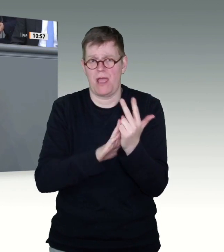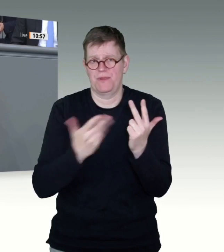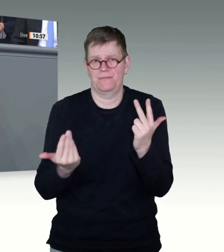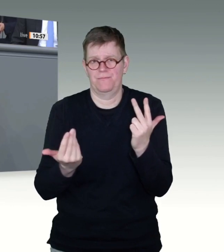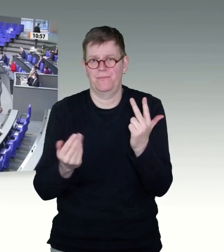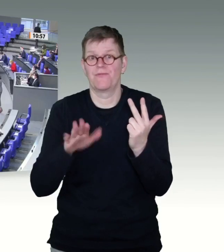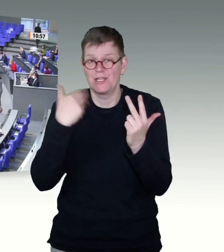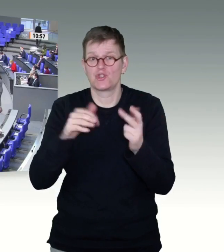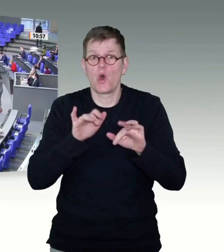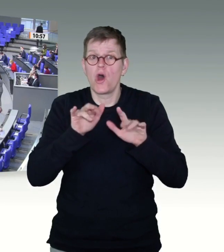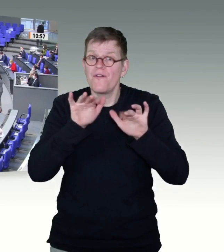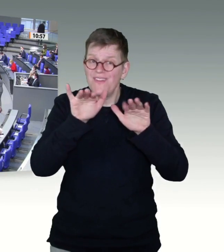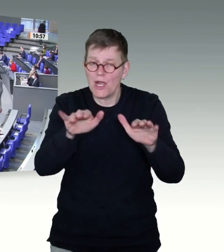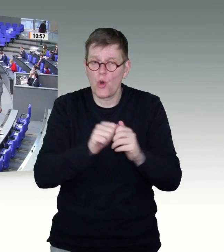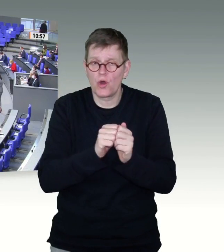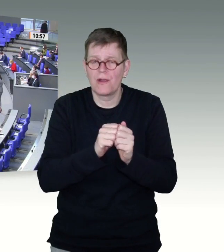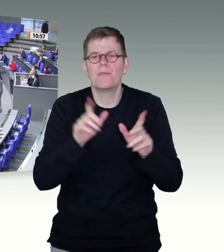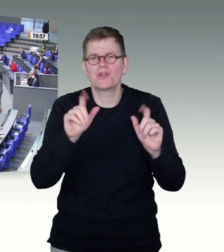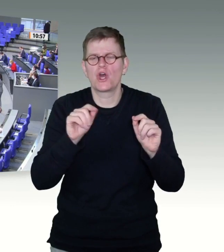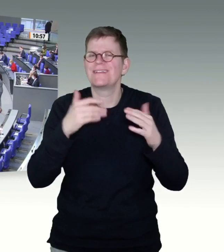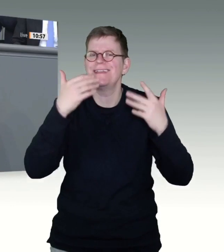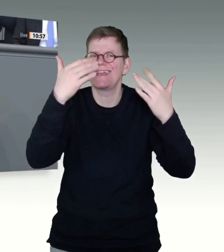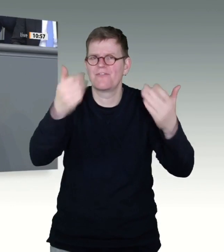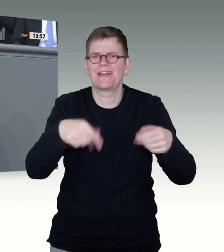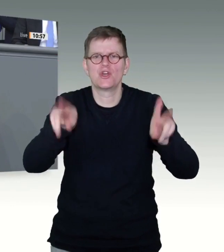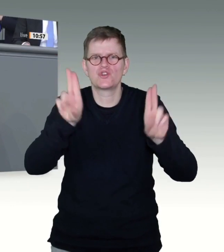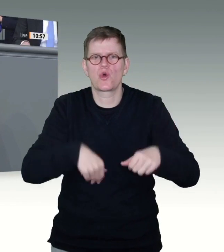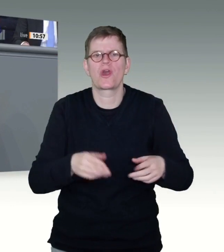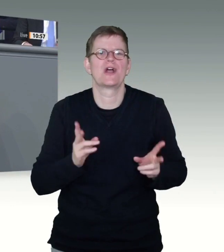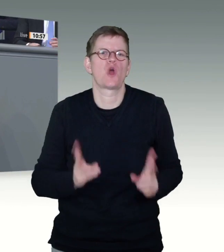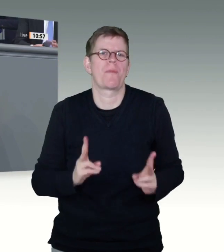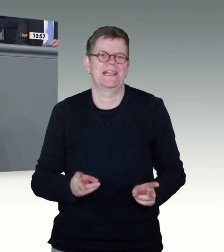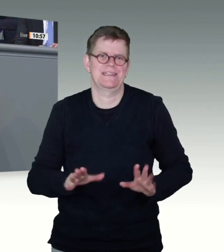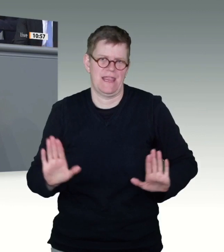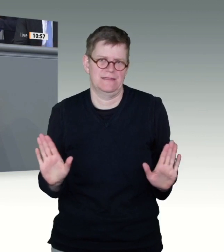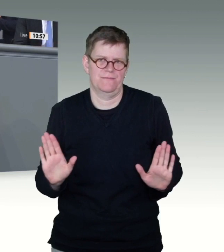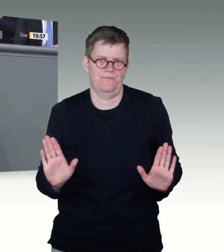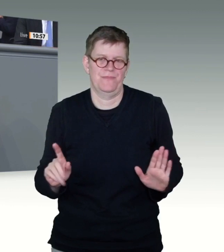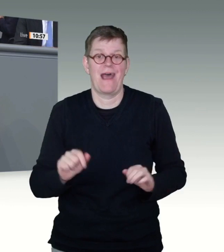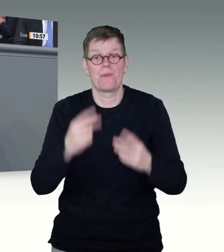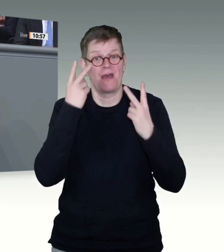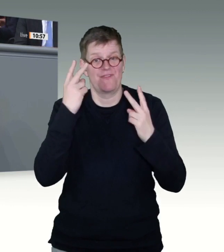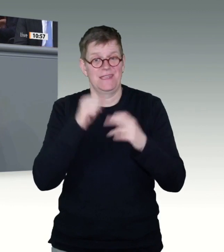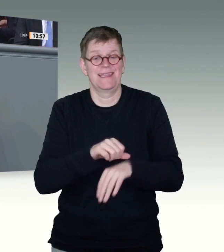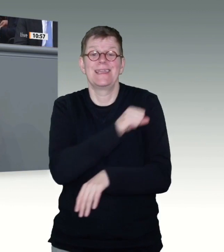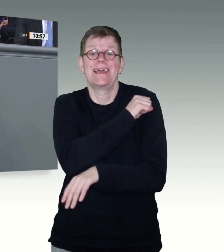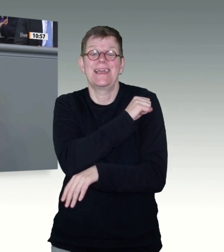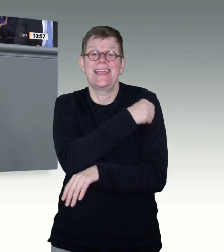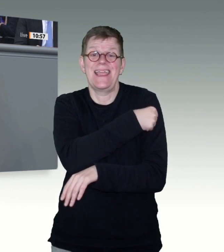Ich möchte zum vorliegenden Antrag der FDP heute drei Punkte feststellen und auch eine Bitte formulieren. Feststellung Nummer